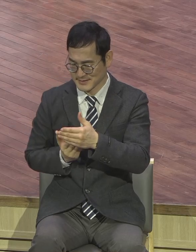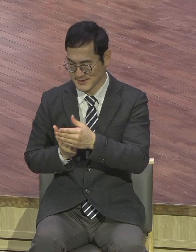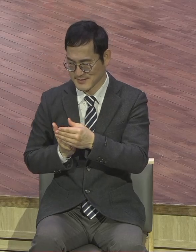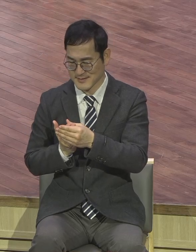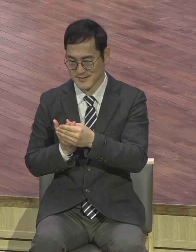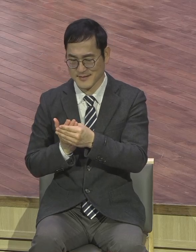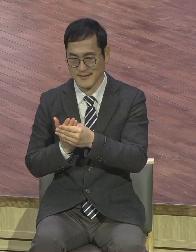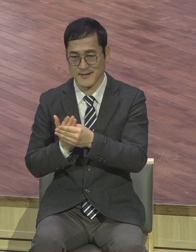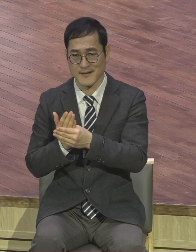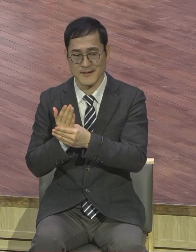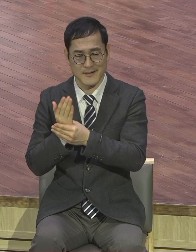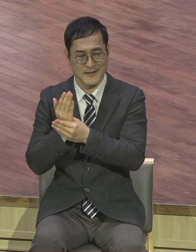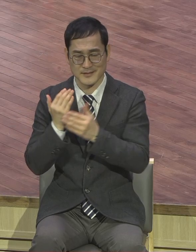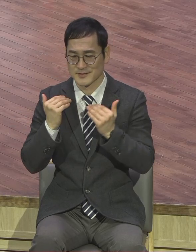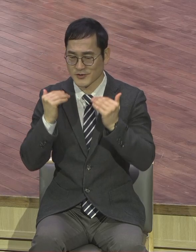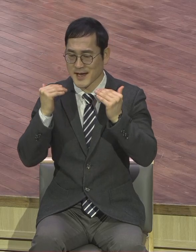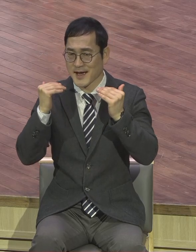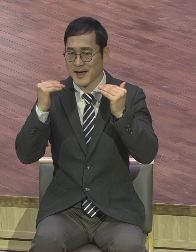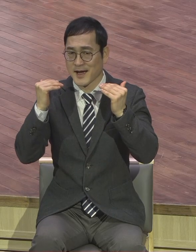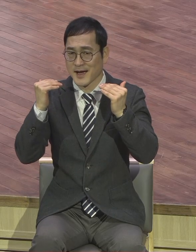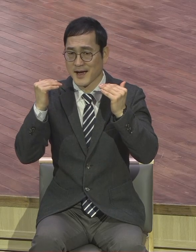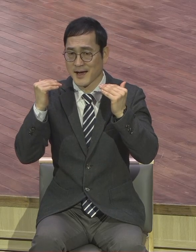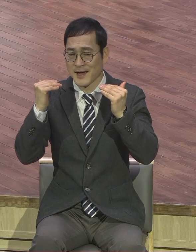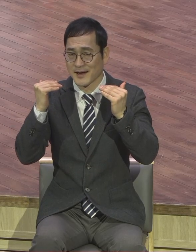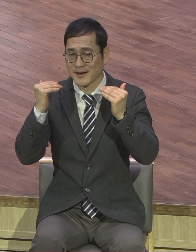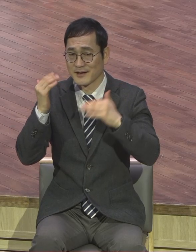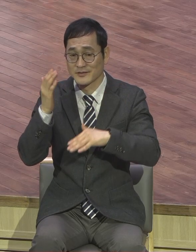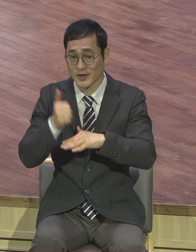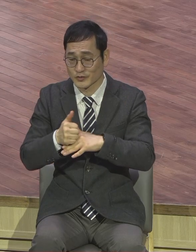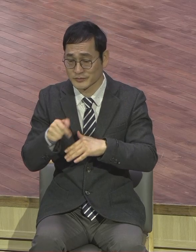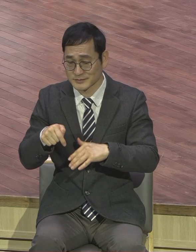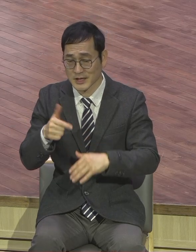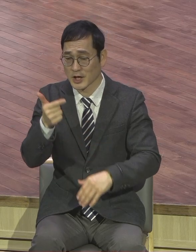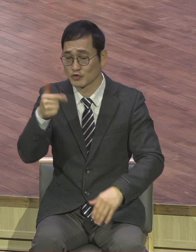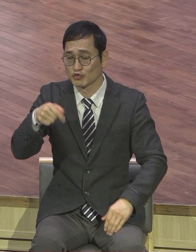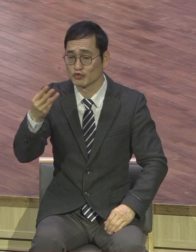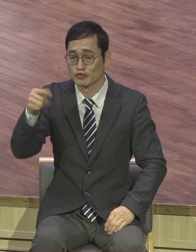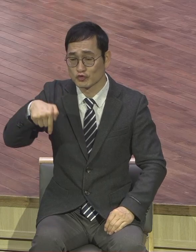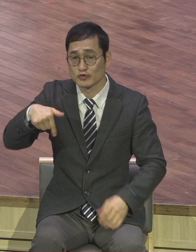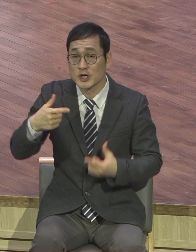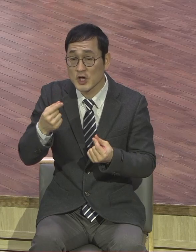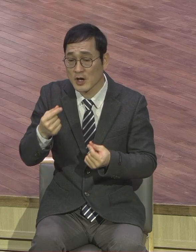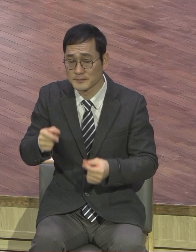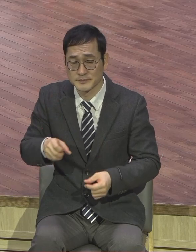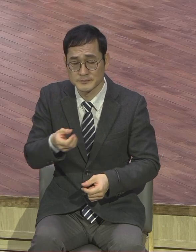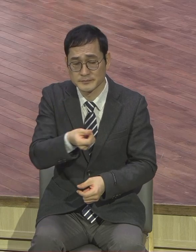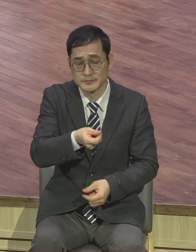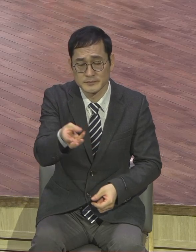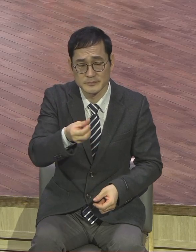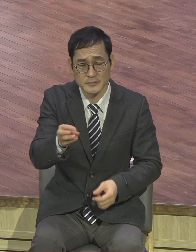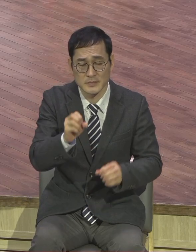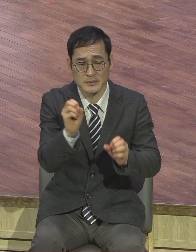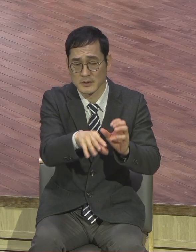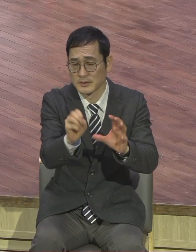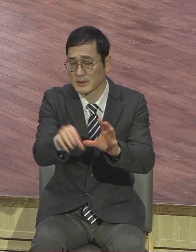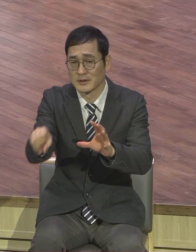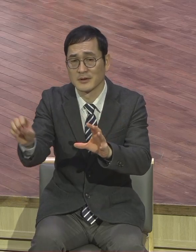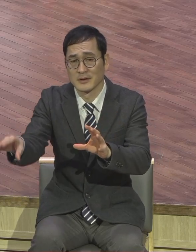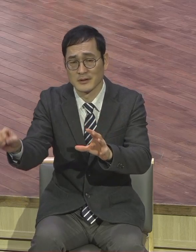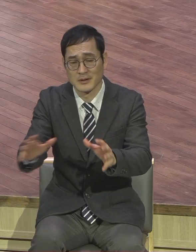성장과 변화 성장과 변화의 지옥으로 승인받아야 돼요. 아멘 내